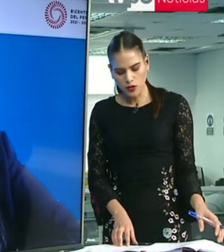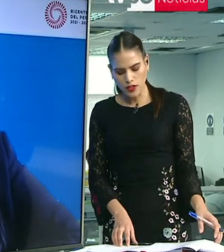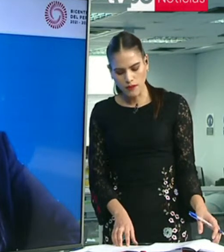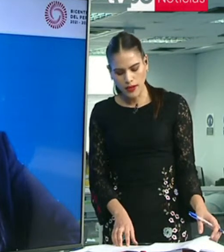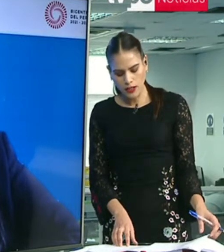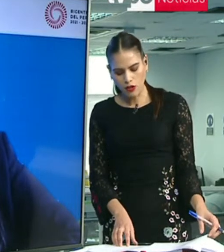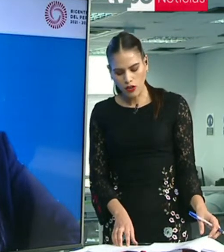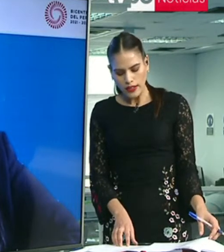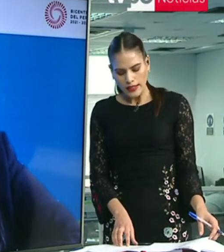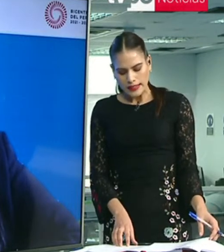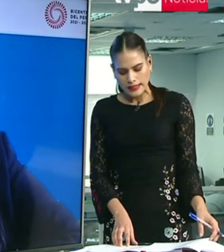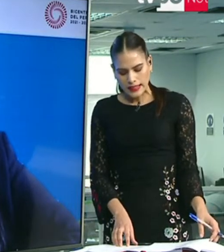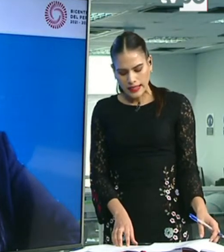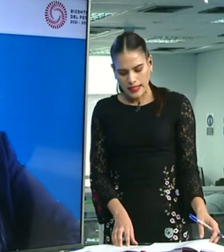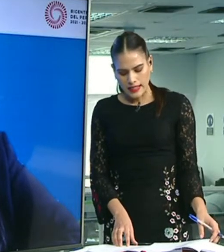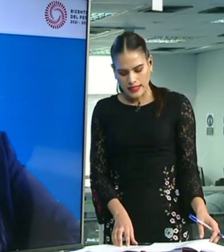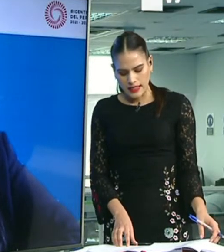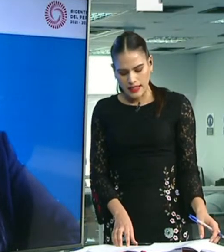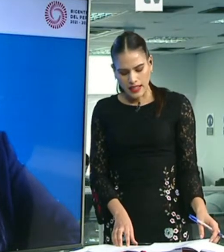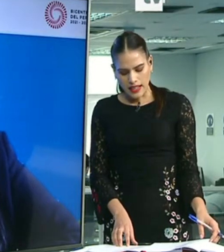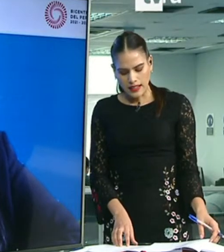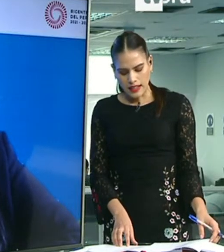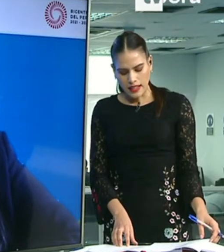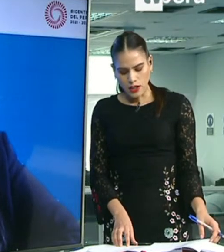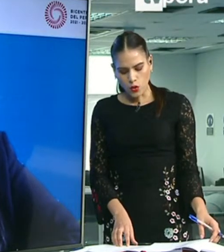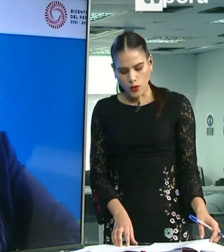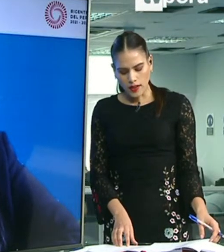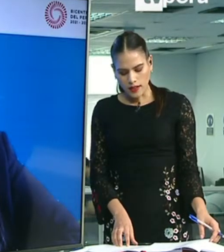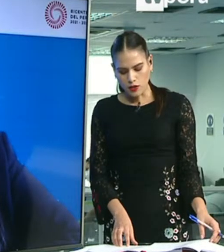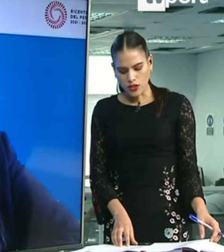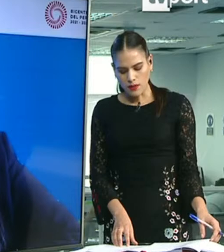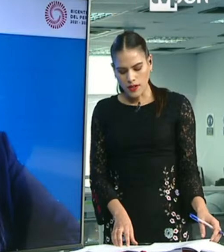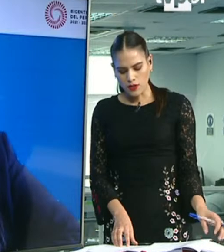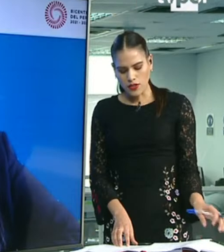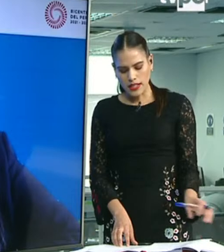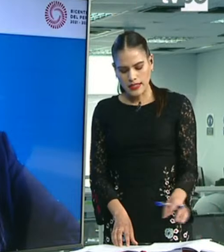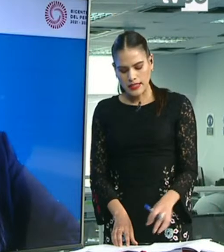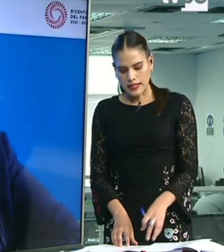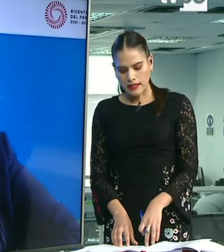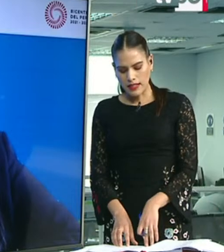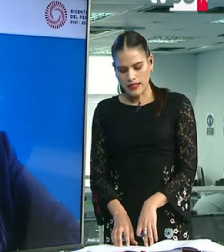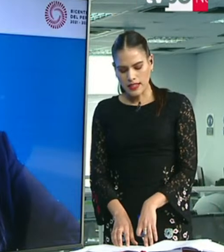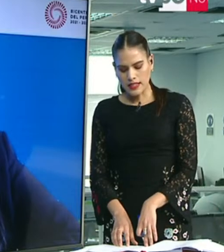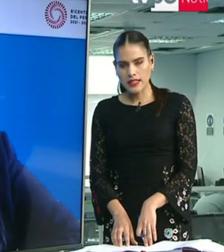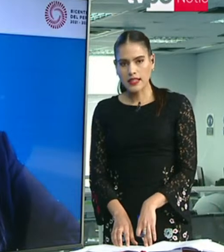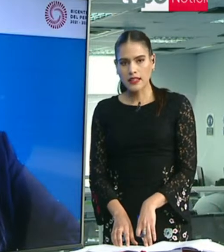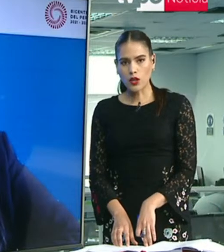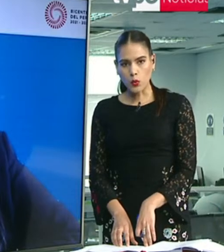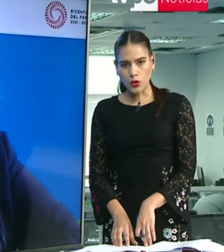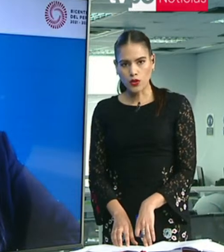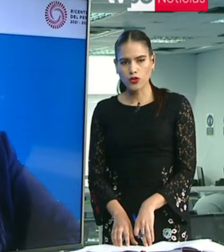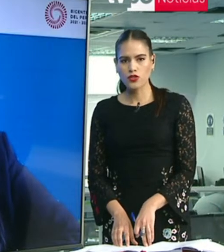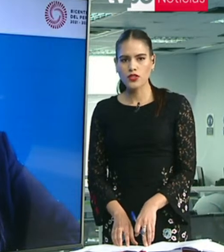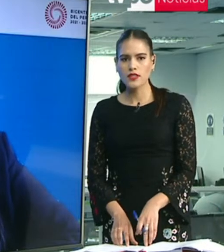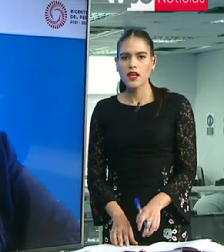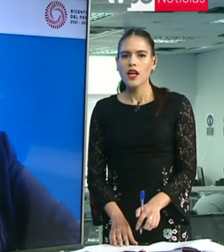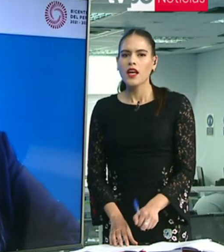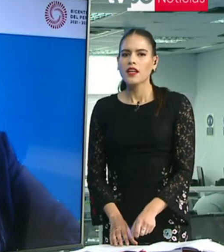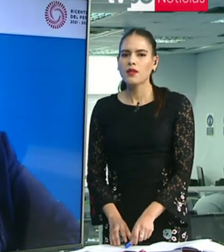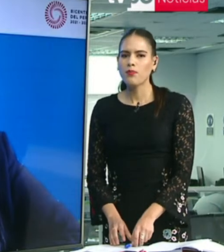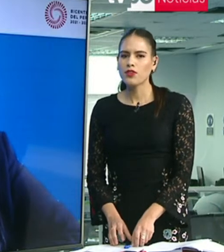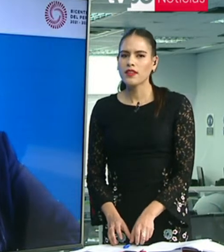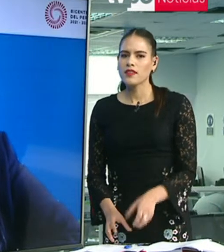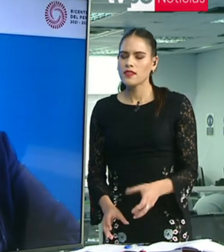aún, sobre todo en el marco de este Día de la Inocuidad de los Alimentos, que se celebra este 7 de junio. Entonces,